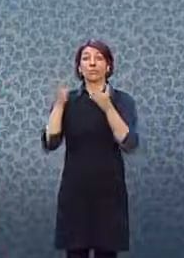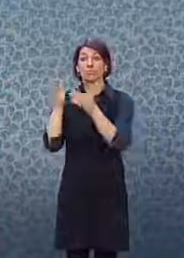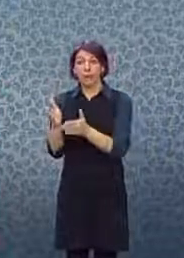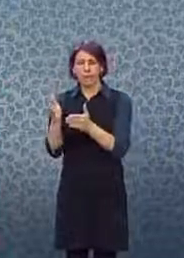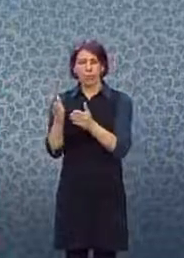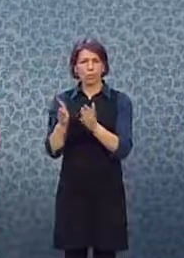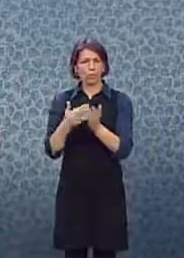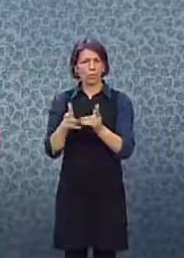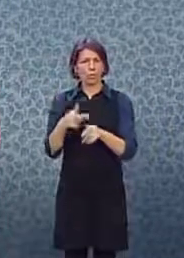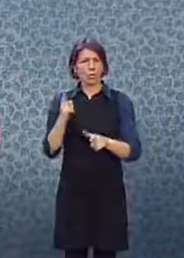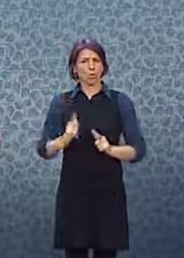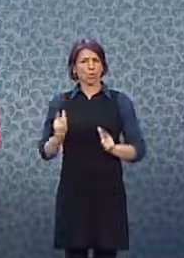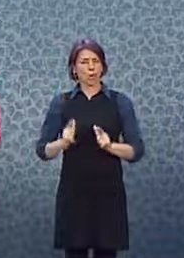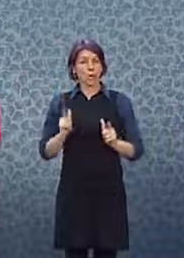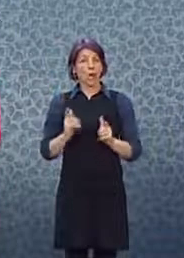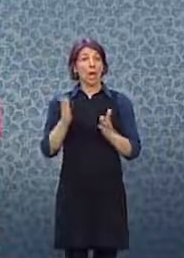státy?